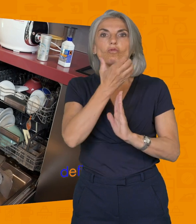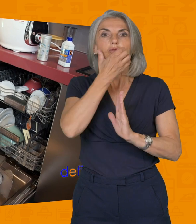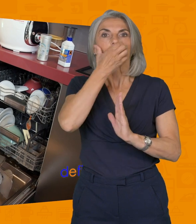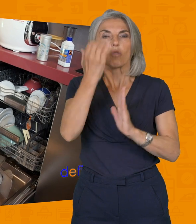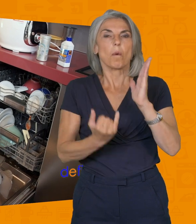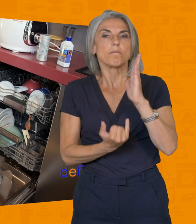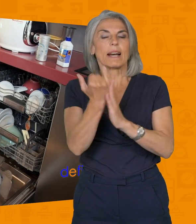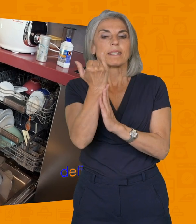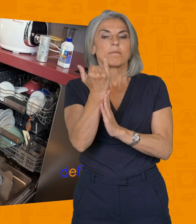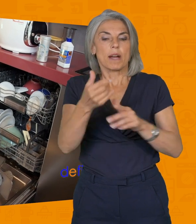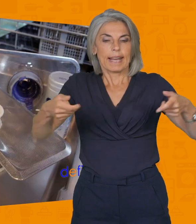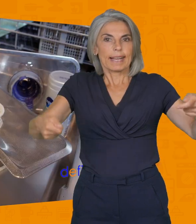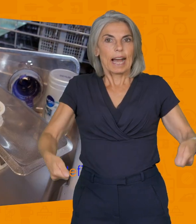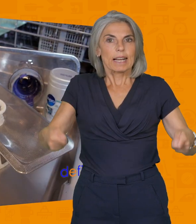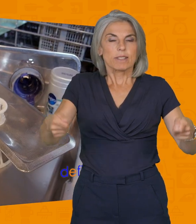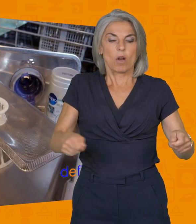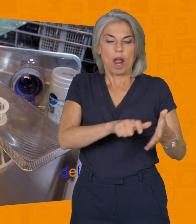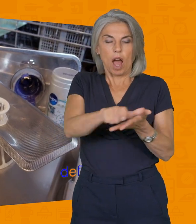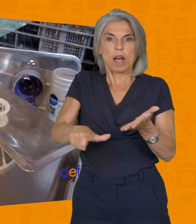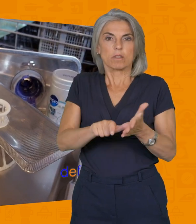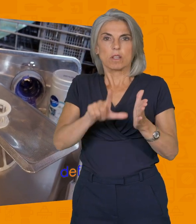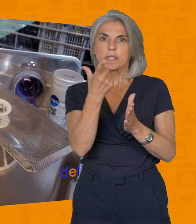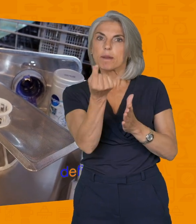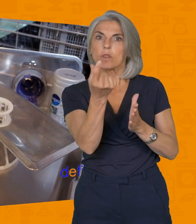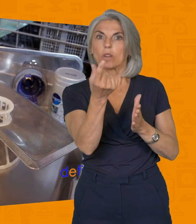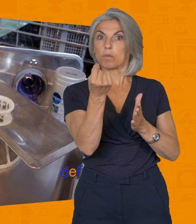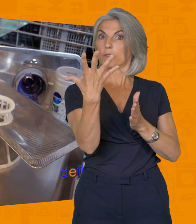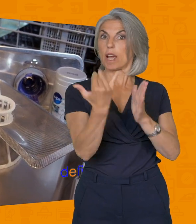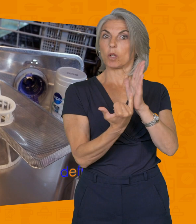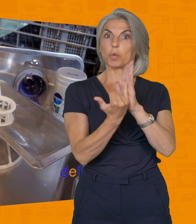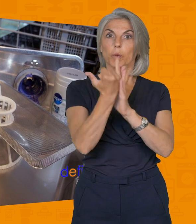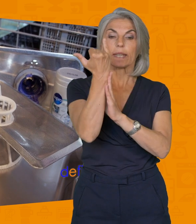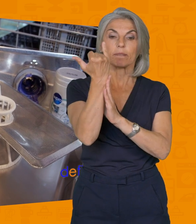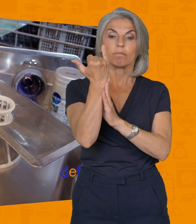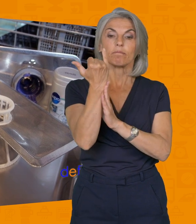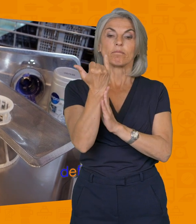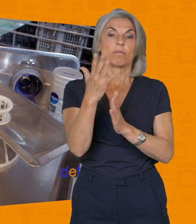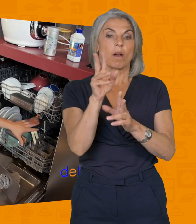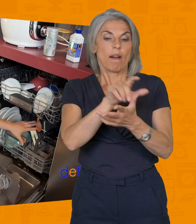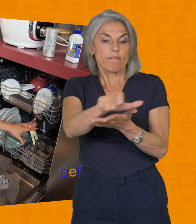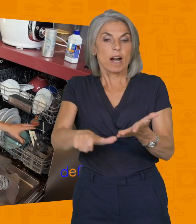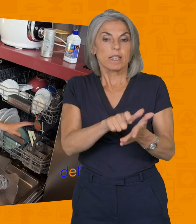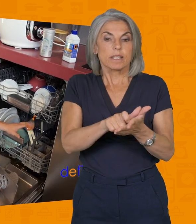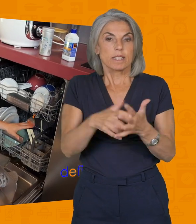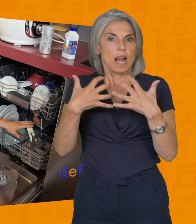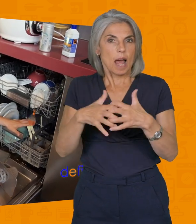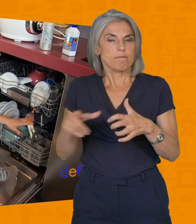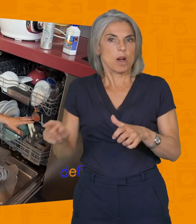sa température pour les casseroles et les assiettes. Le lave-vaisselle va monter à 70 ou 75 degrés. Lave-vaisselle ainsi que l'appareil sera de lui-même